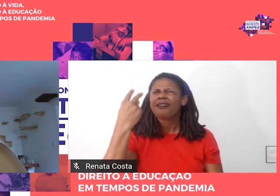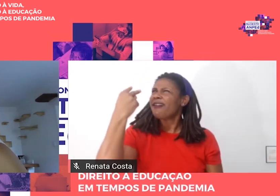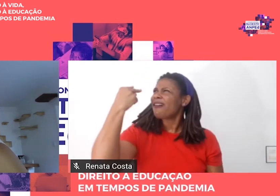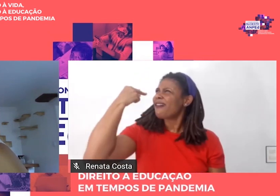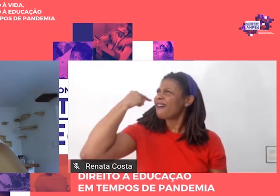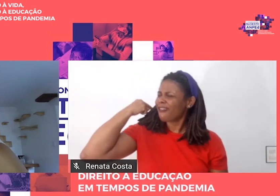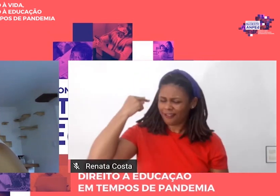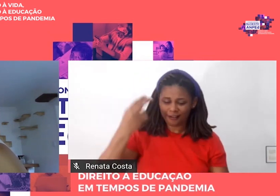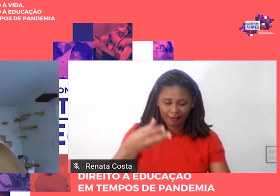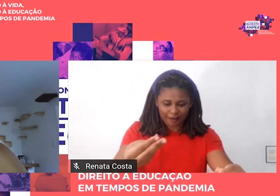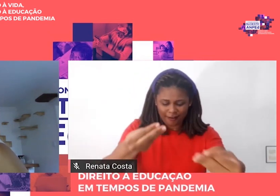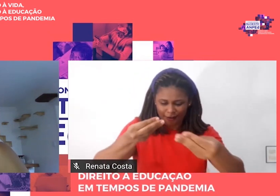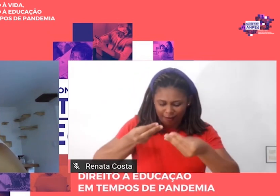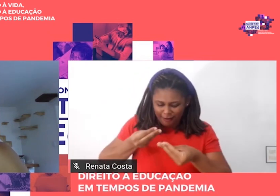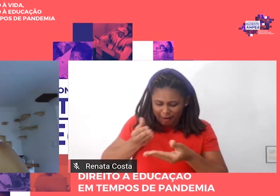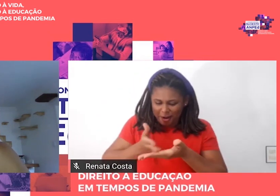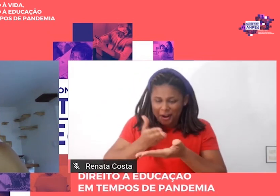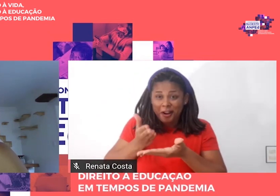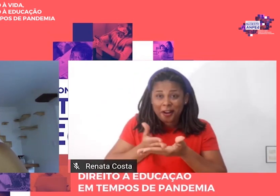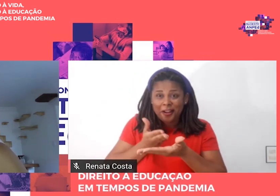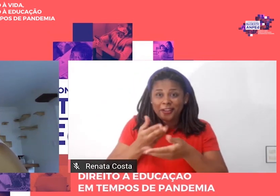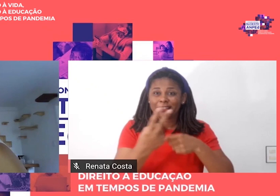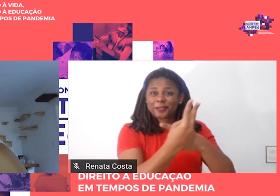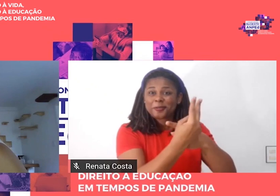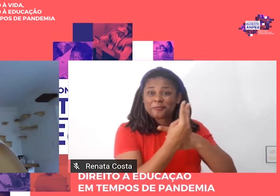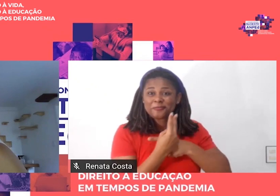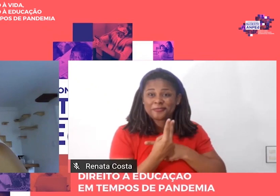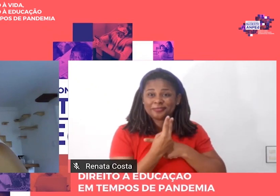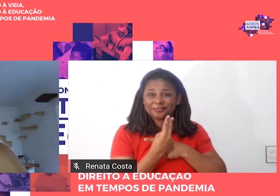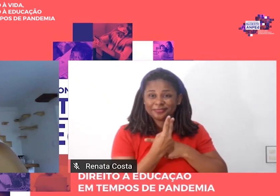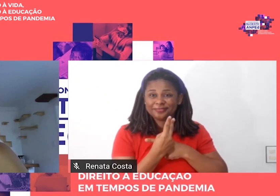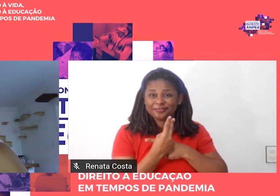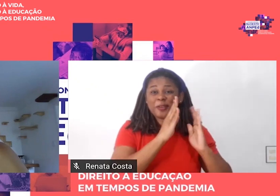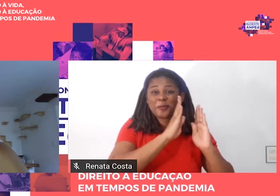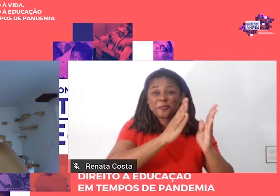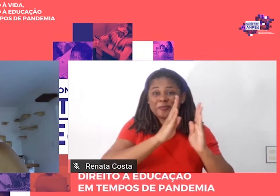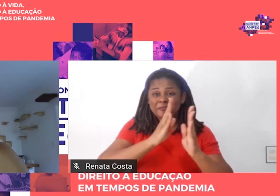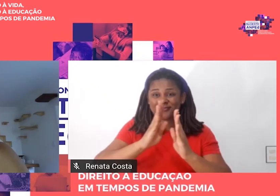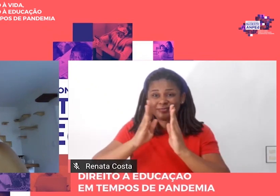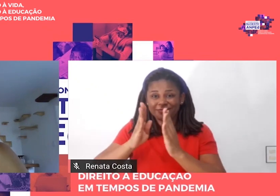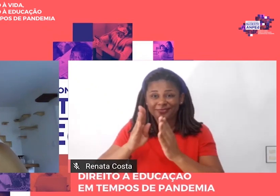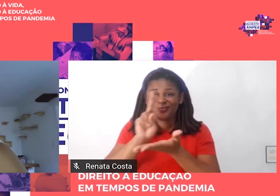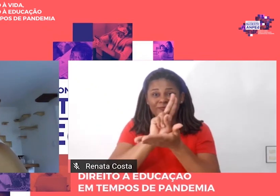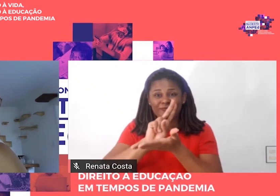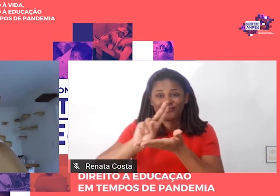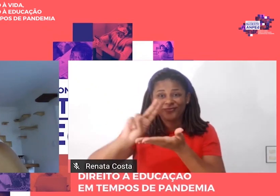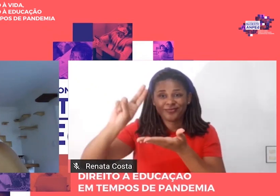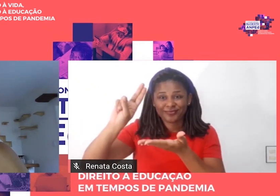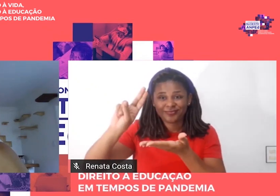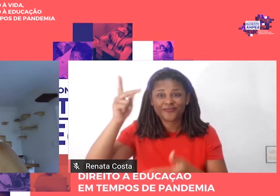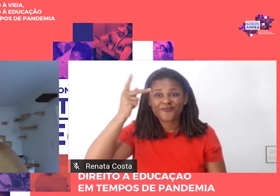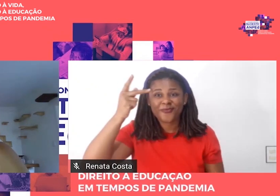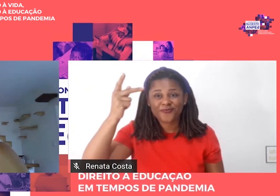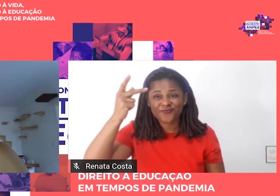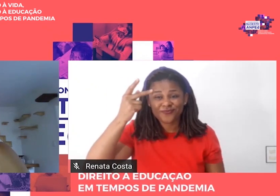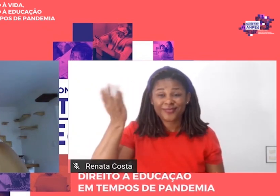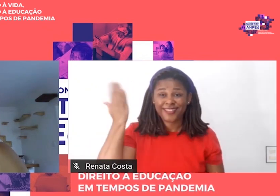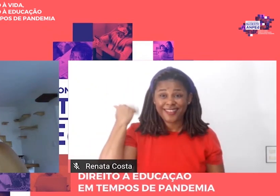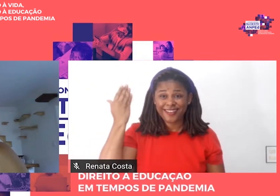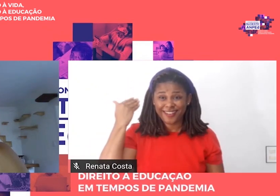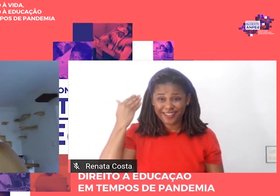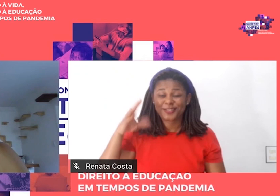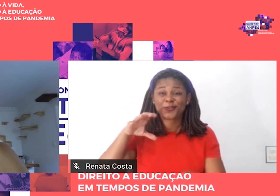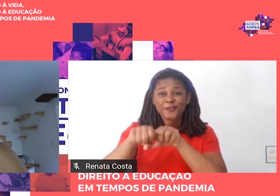emprestado da biblioteca da Universidade Estadual Paulista, onde eu fiz meu curso de graduação ao Nesp do